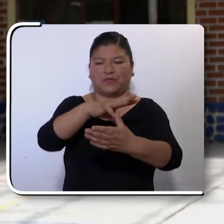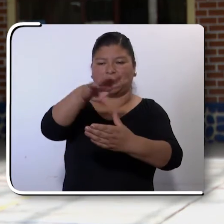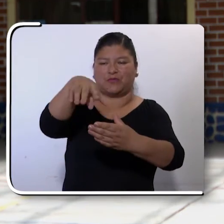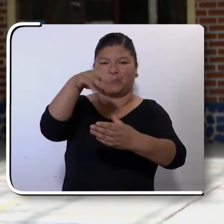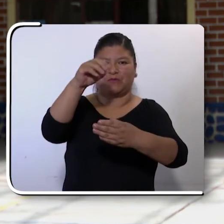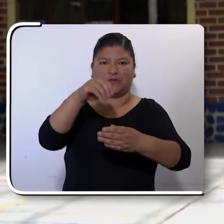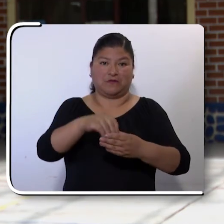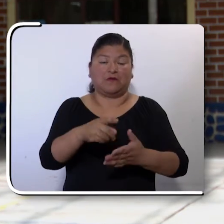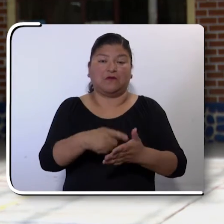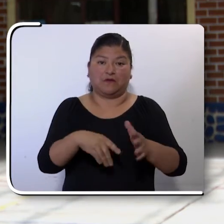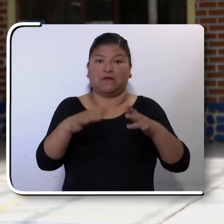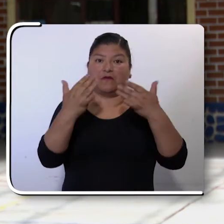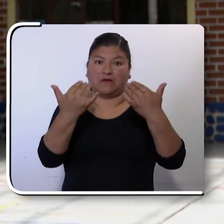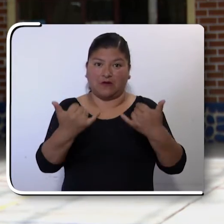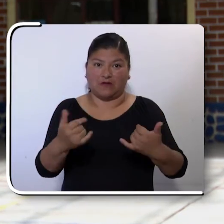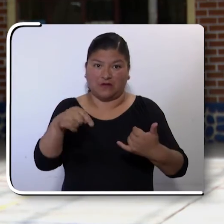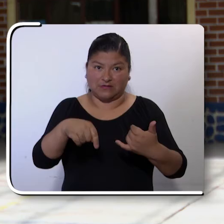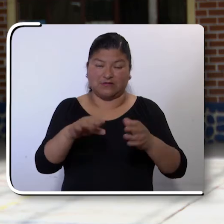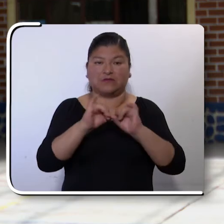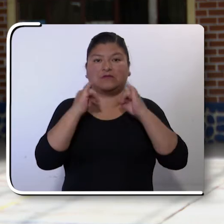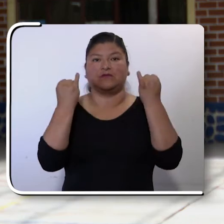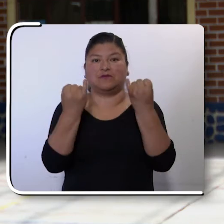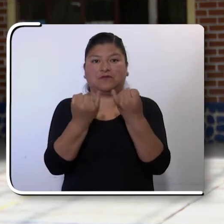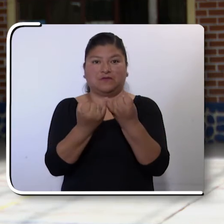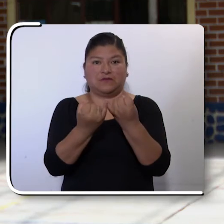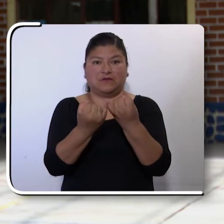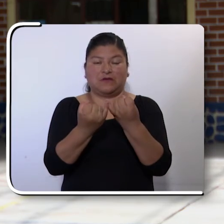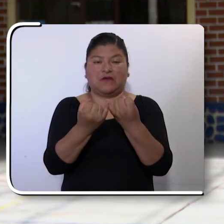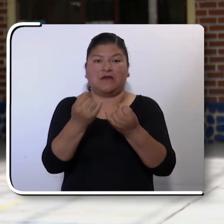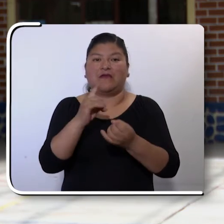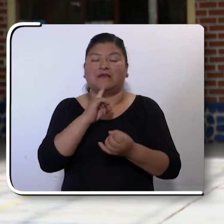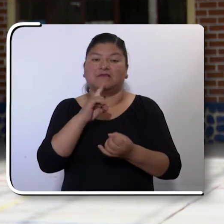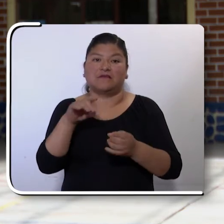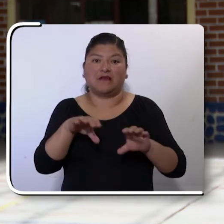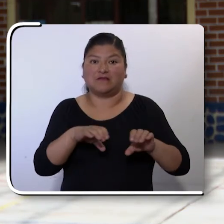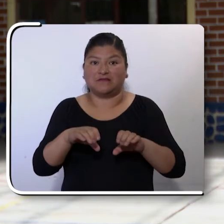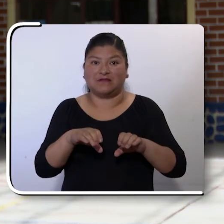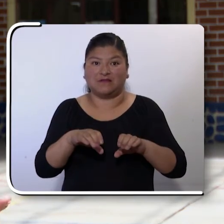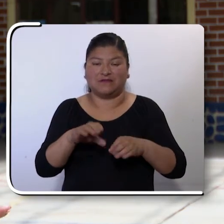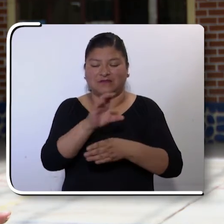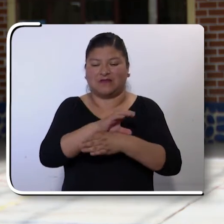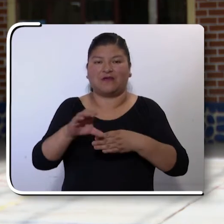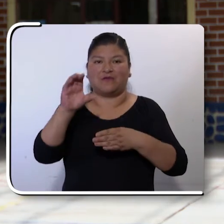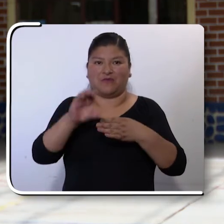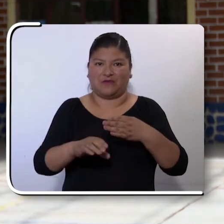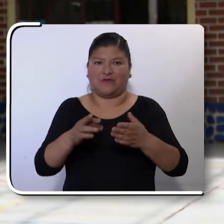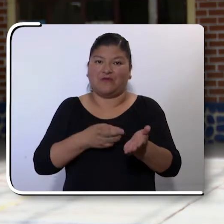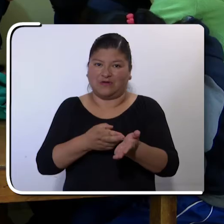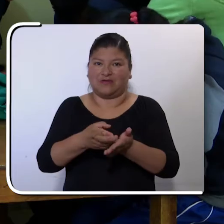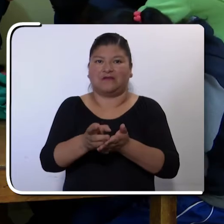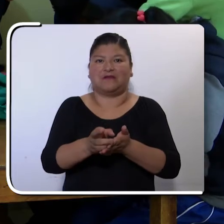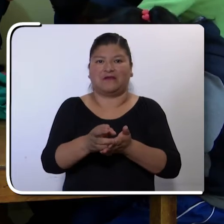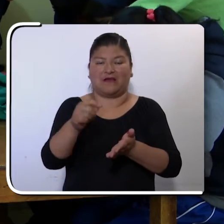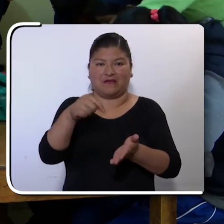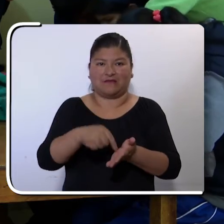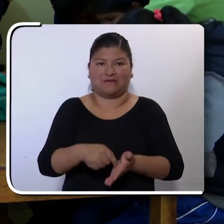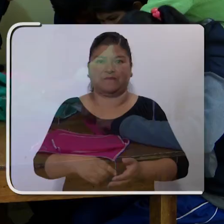estos procesos de inclusión, que en la actualidad esta institución también ha logrado plasmar en una realidad.